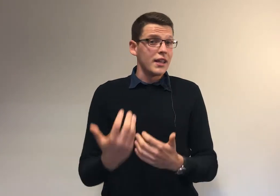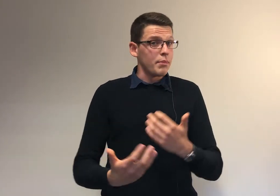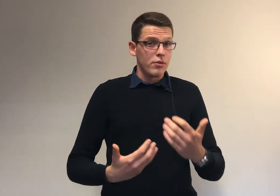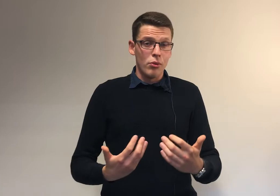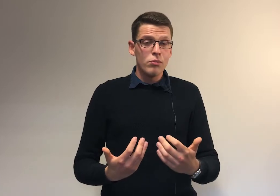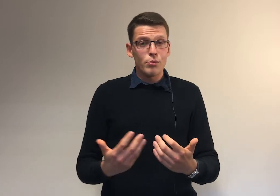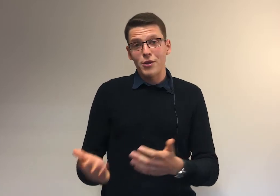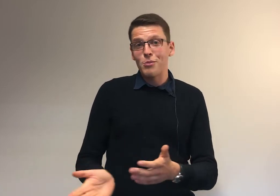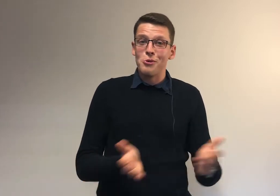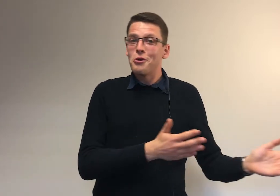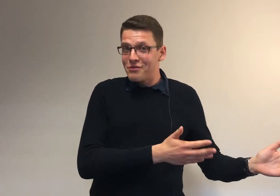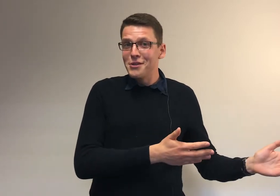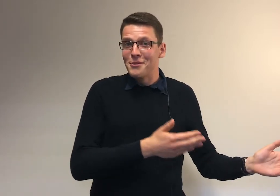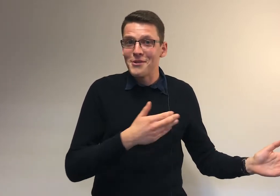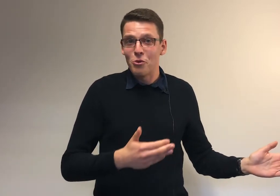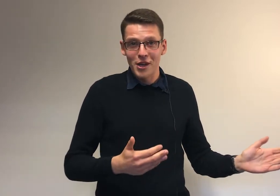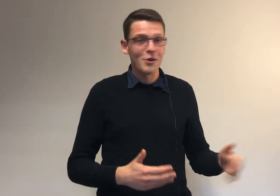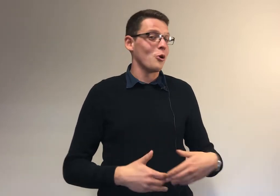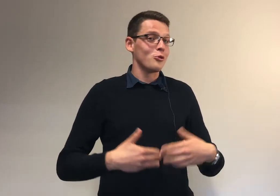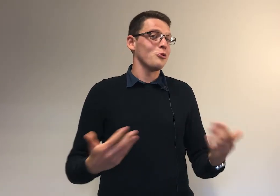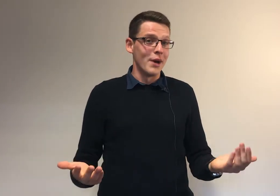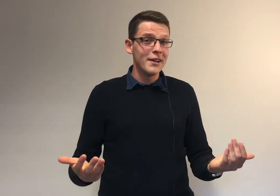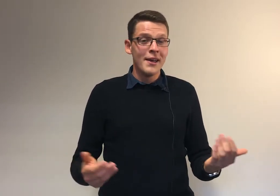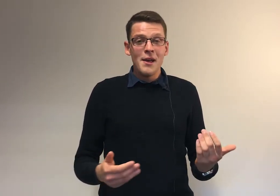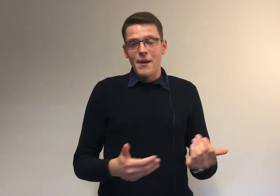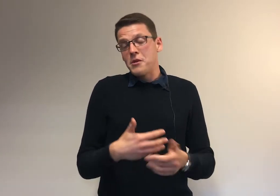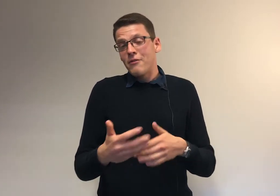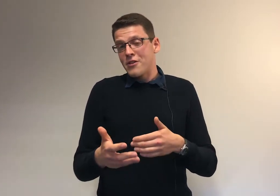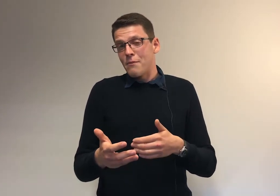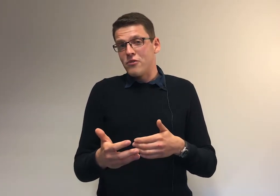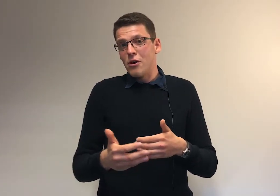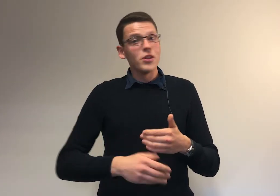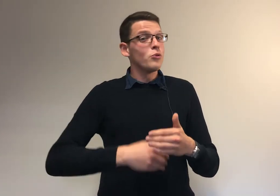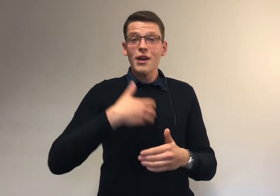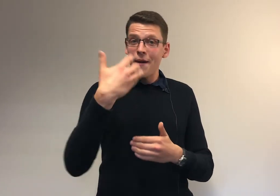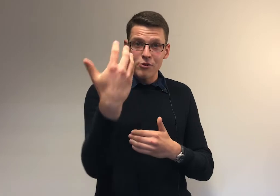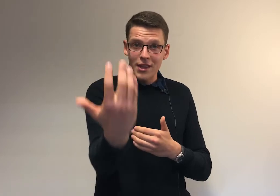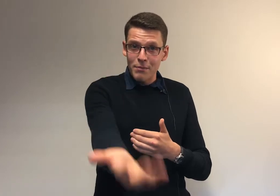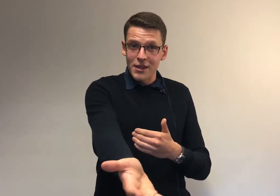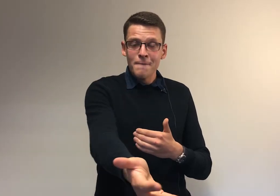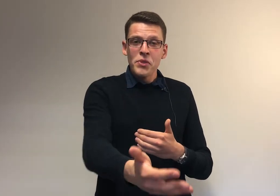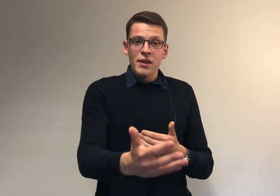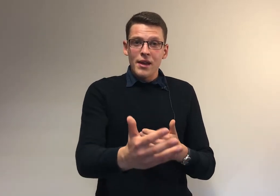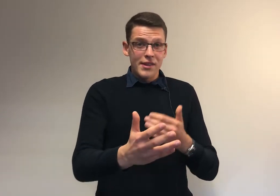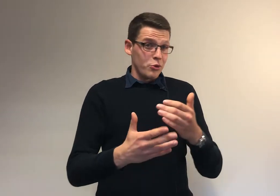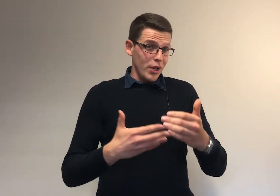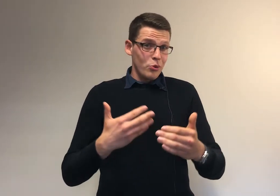adaptation. Par exemple, le Covid nous a montré qu'en tant qu'humain, même si parfois c'est un peu violent, on est tous capables de s'adapter. C'est à toi donc